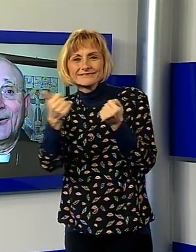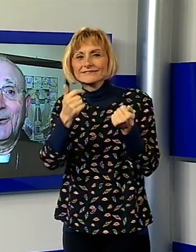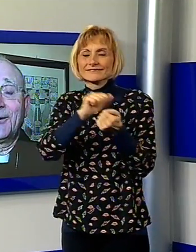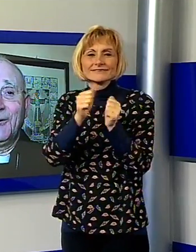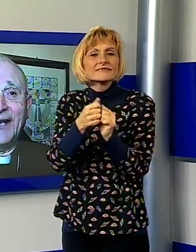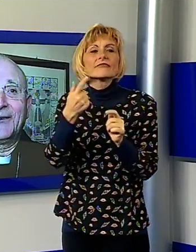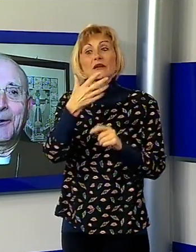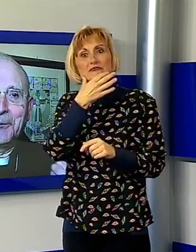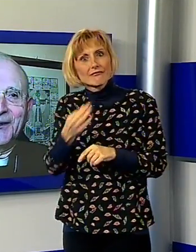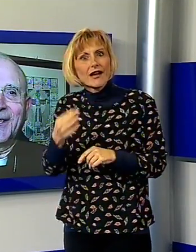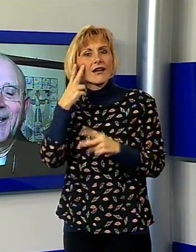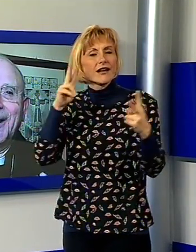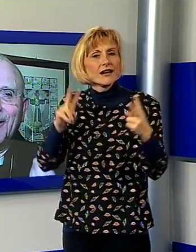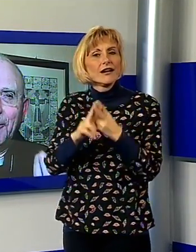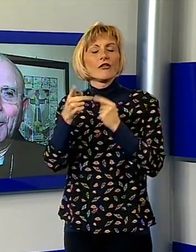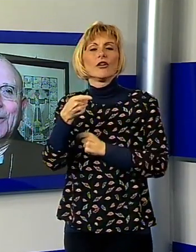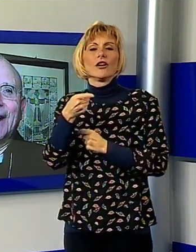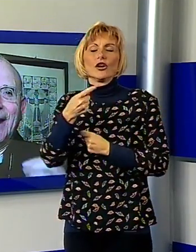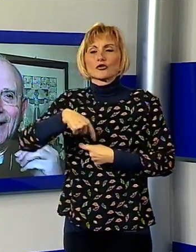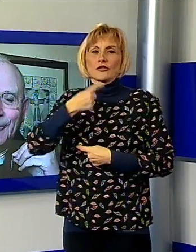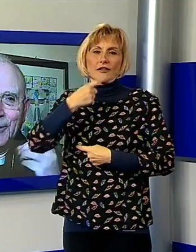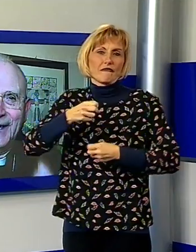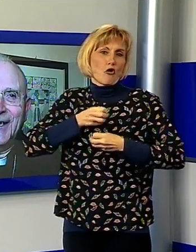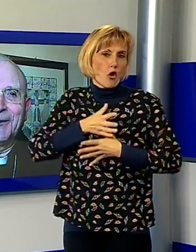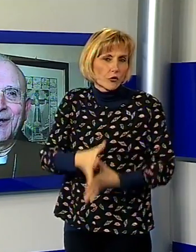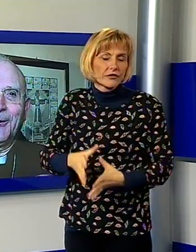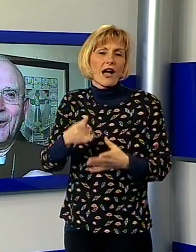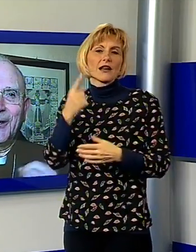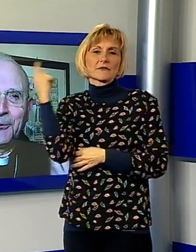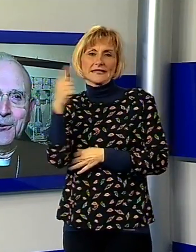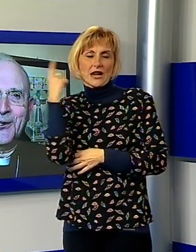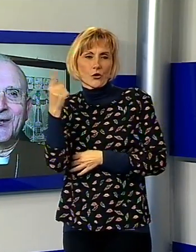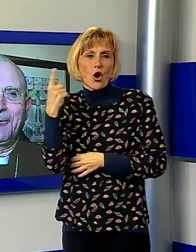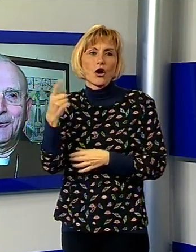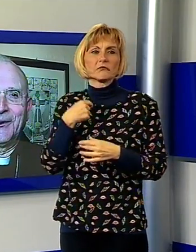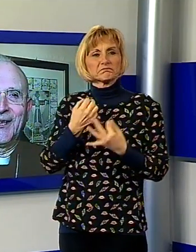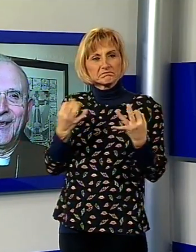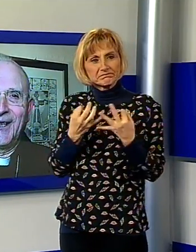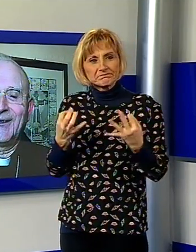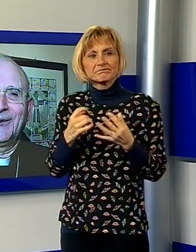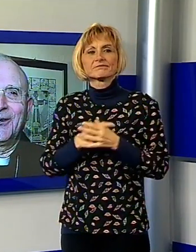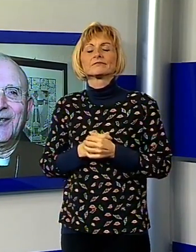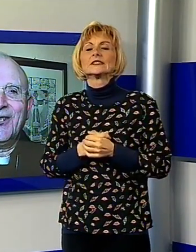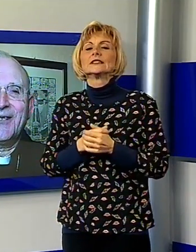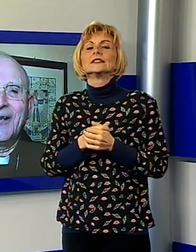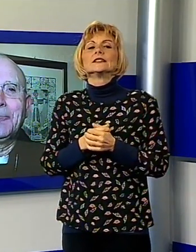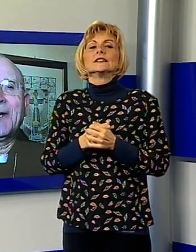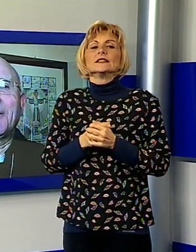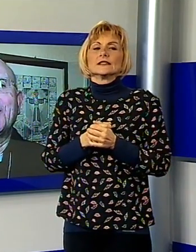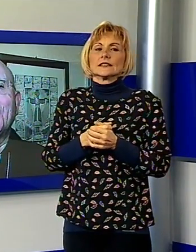trovarsi proprio per dire siamo volontari, volontari della misericordia, conoscerci, approfondire le relazioni eccetera. Insomma, mentre io